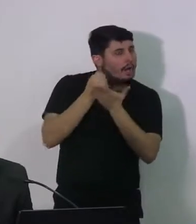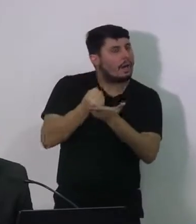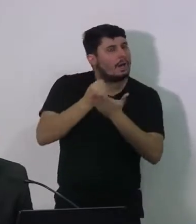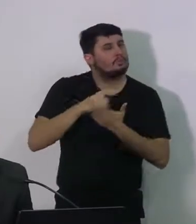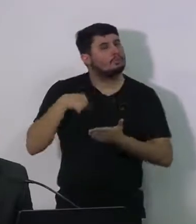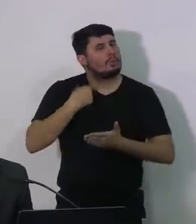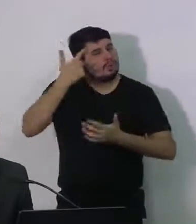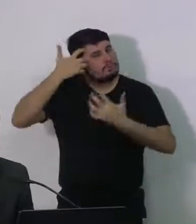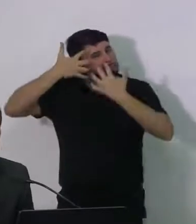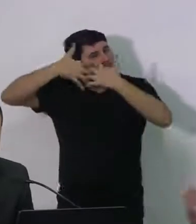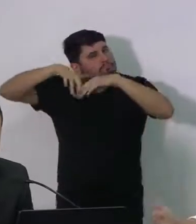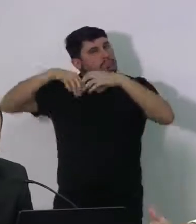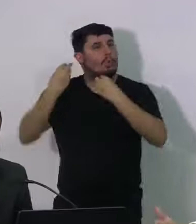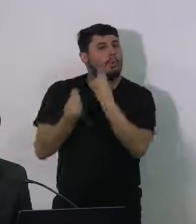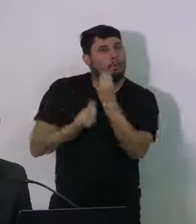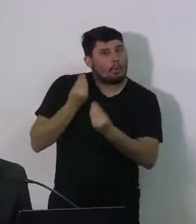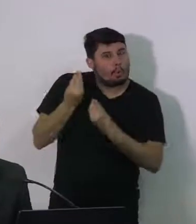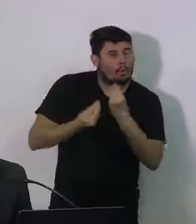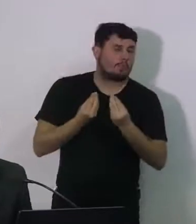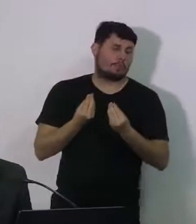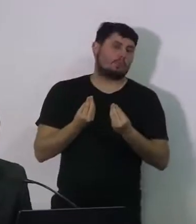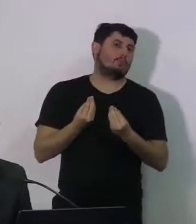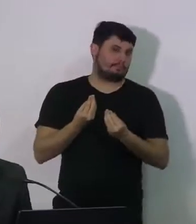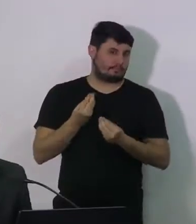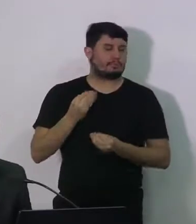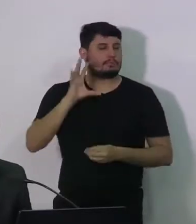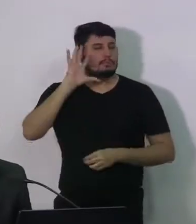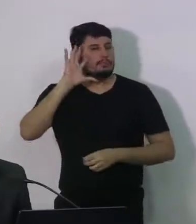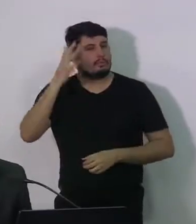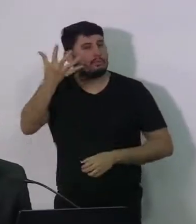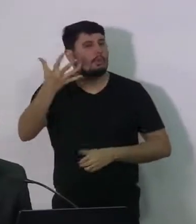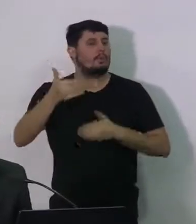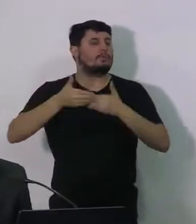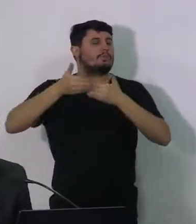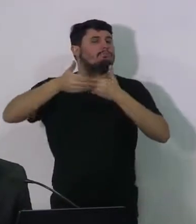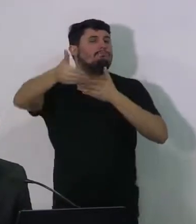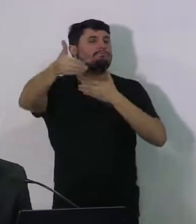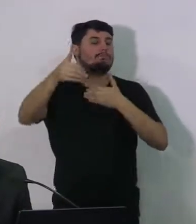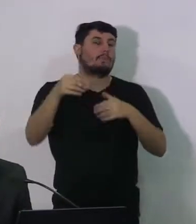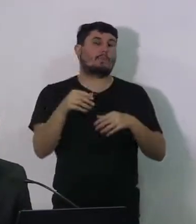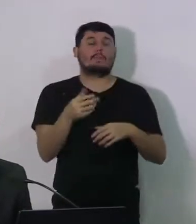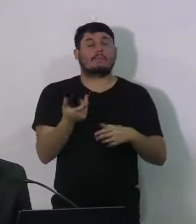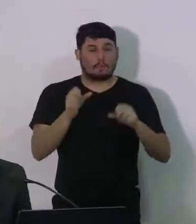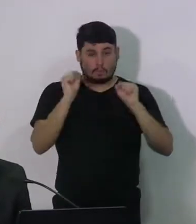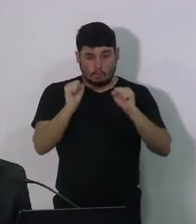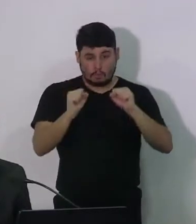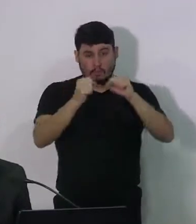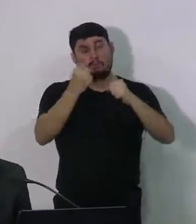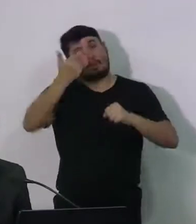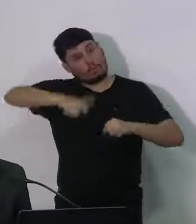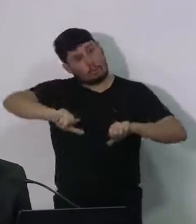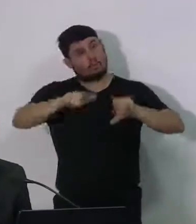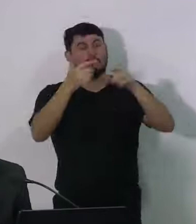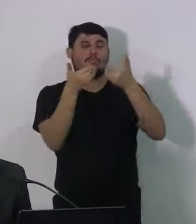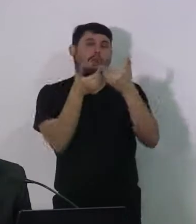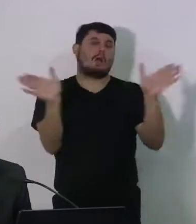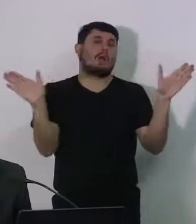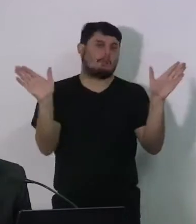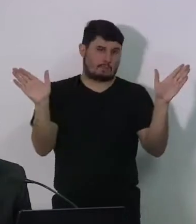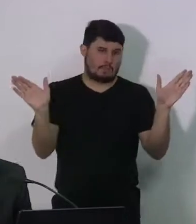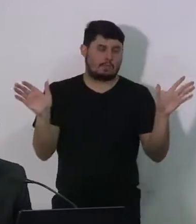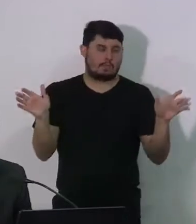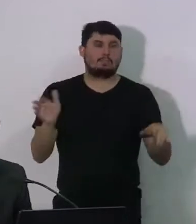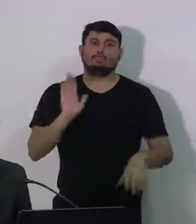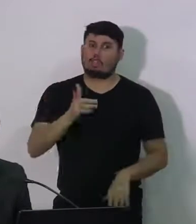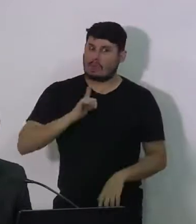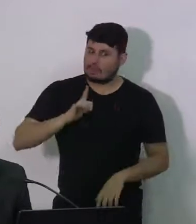nesse momento de crise e como é que a gente pode, lá na frente também, quando a gente poder reabrir os serviços, já ter um